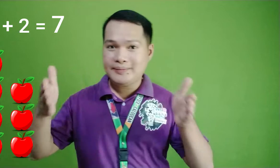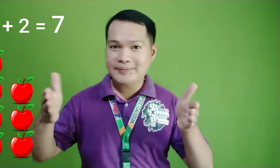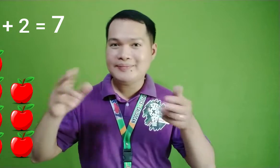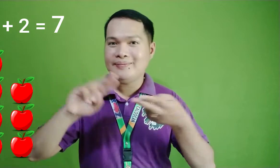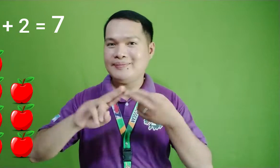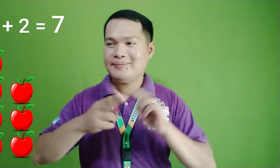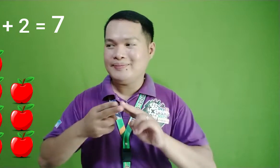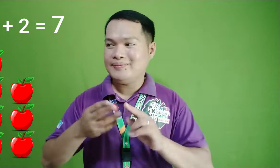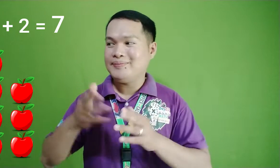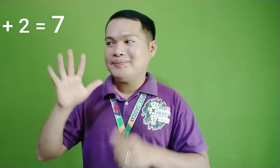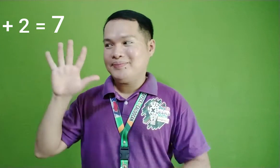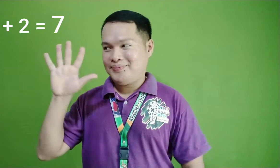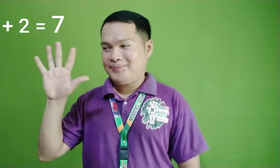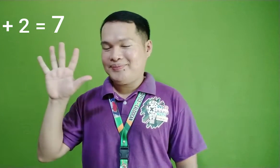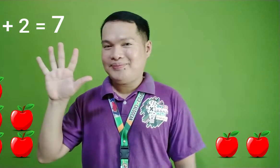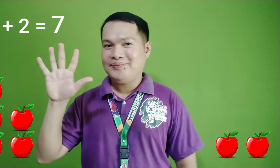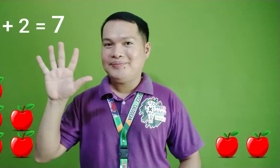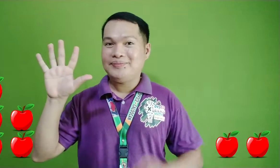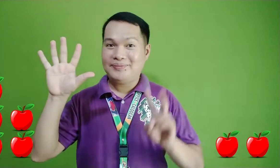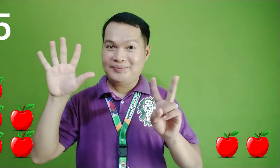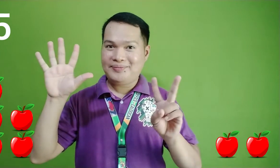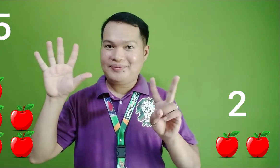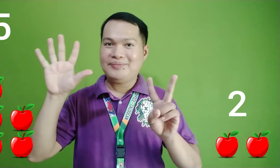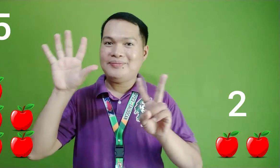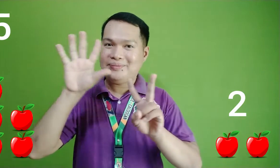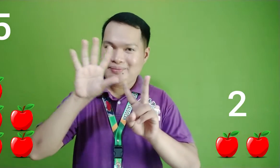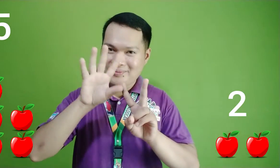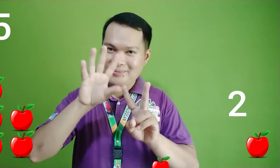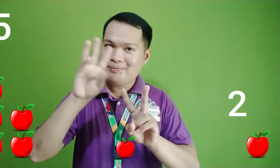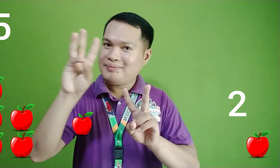with the bigger number. 5 plus 2